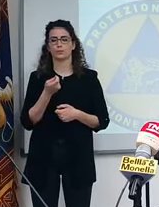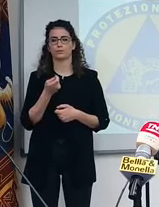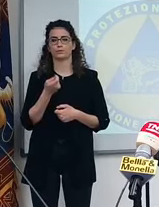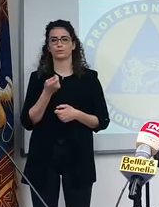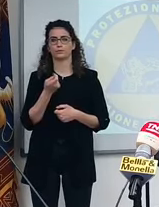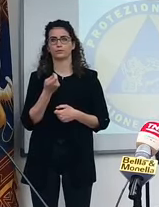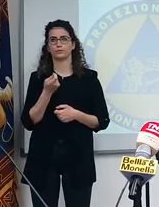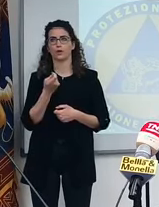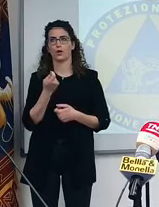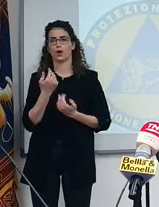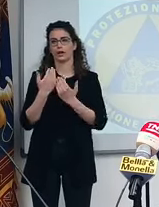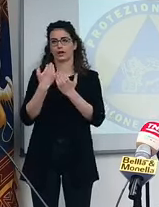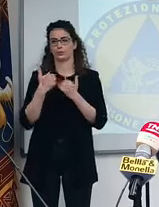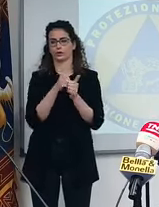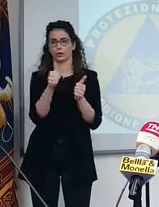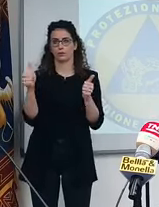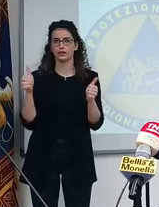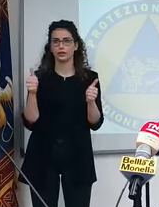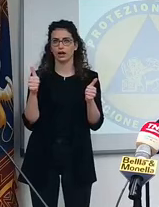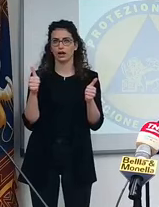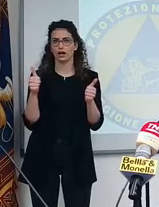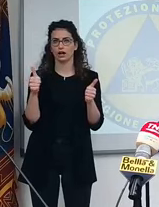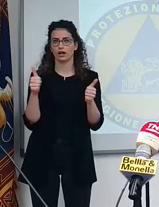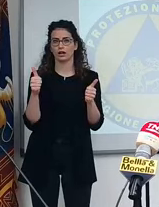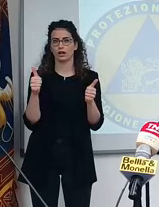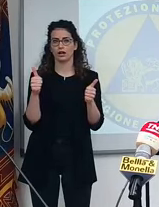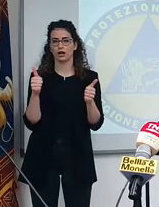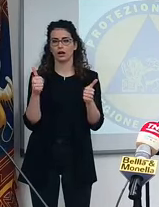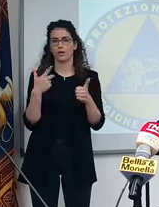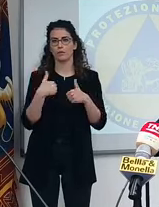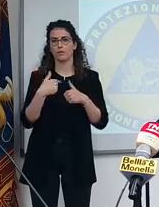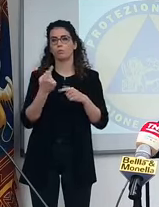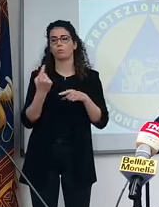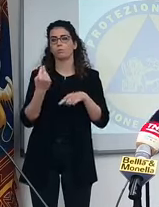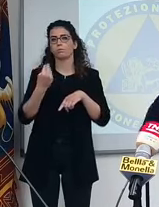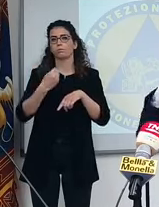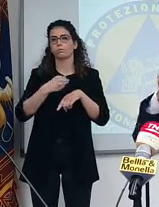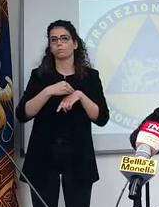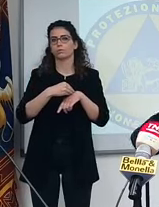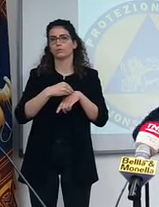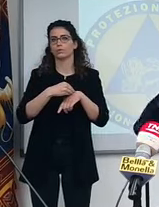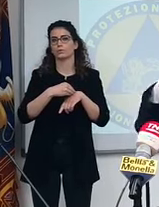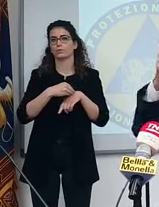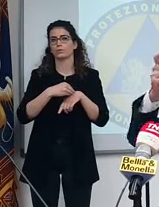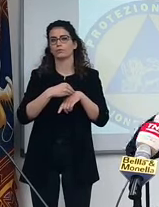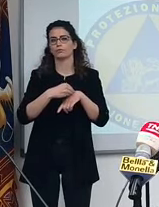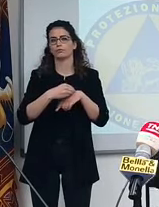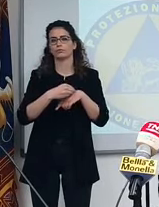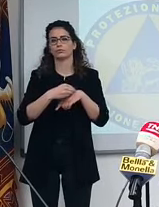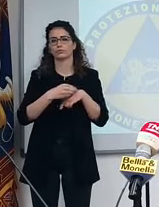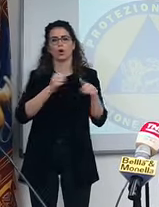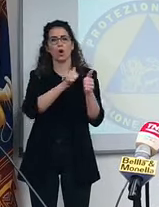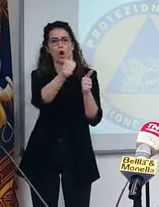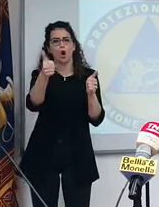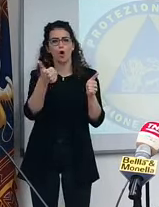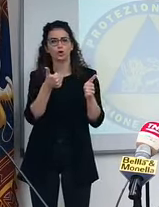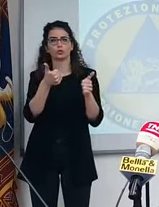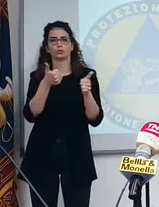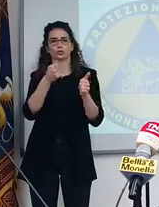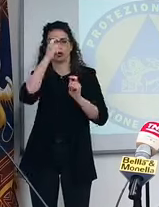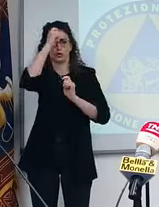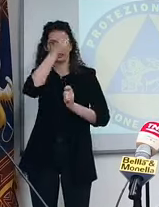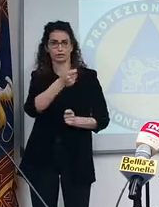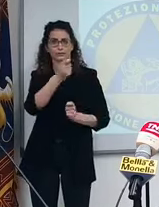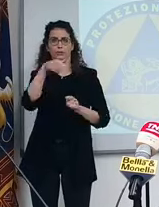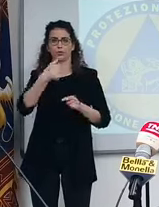e anche di rispetto di reciprocità nell'apertura